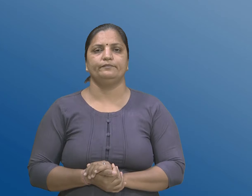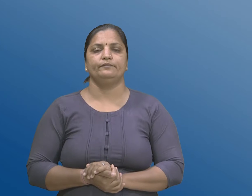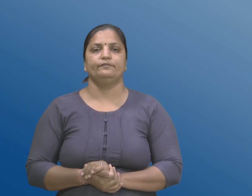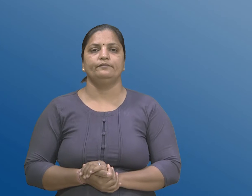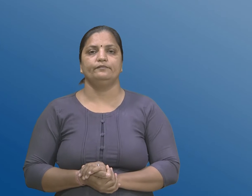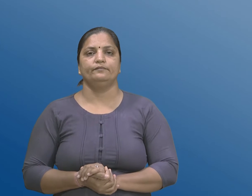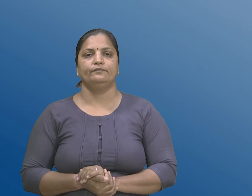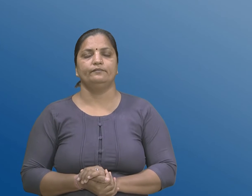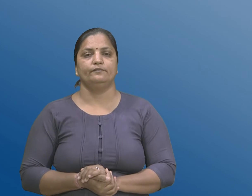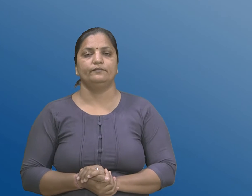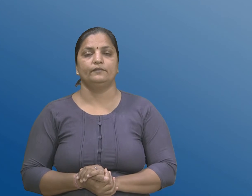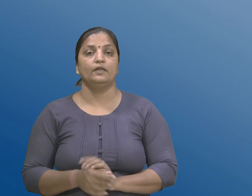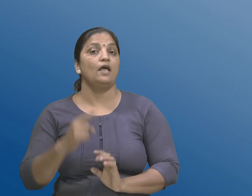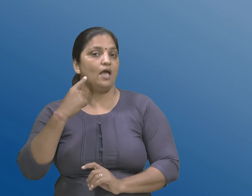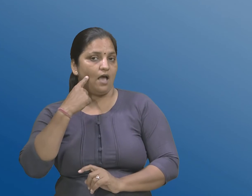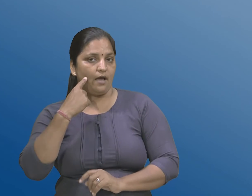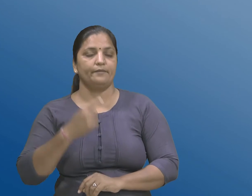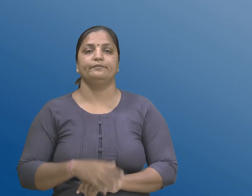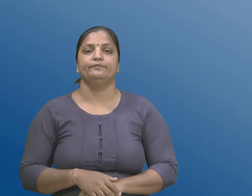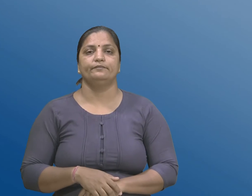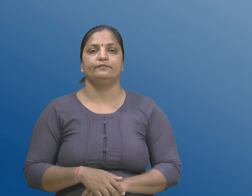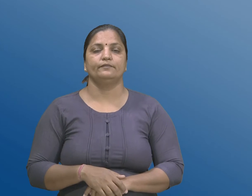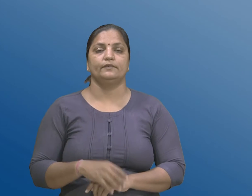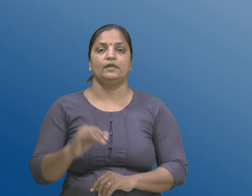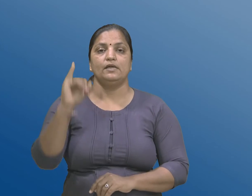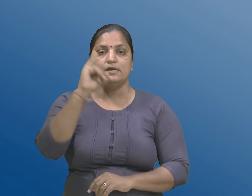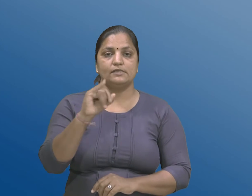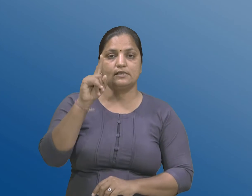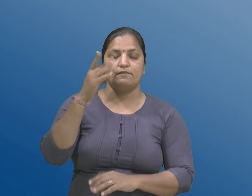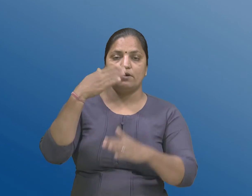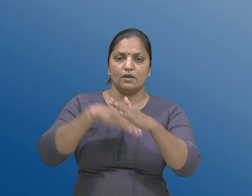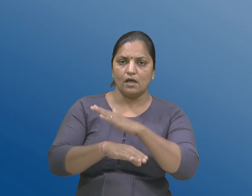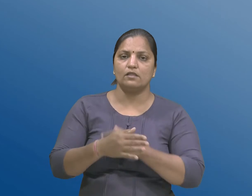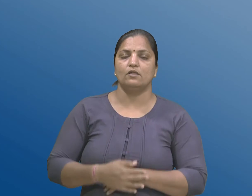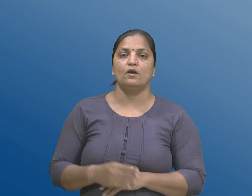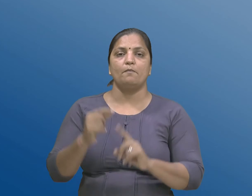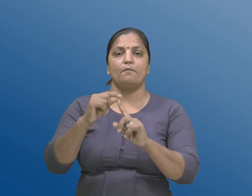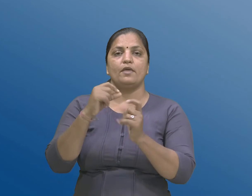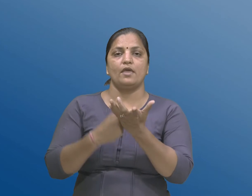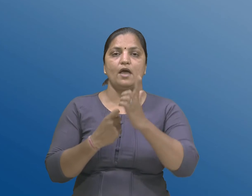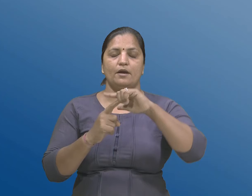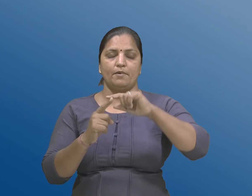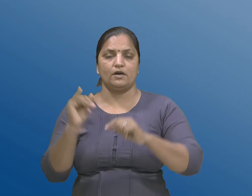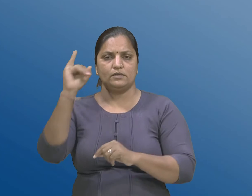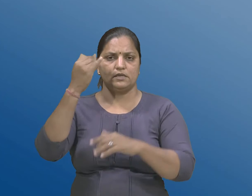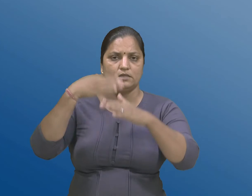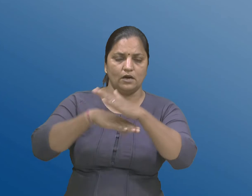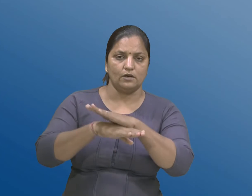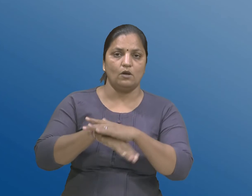H. खंड 61 ना पेटा खंड 6 हेठर केंद्रिय सलहकार बौड